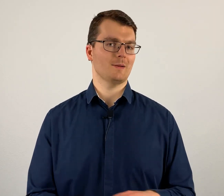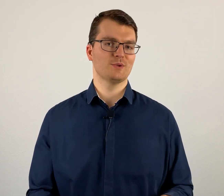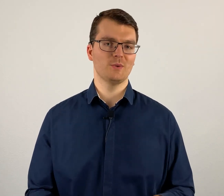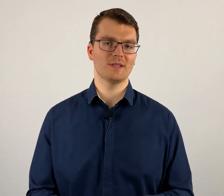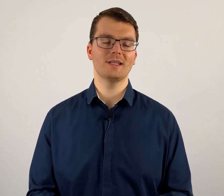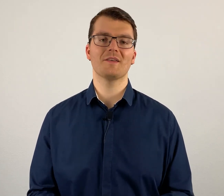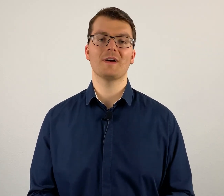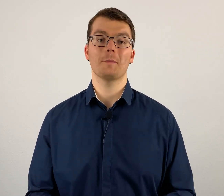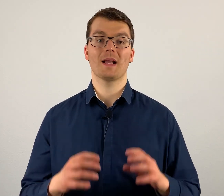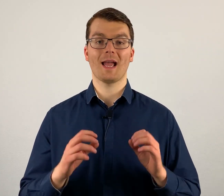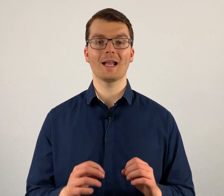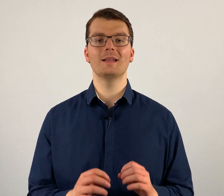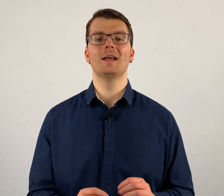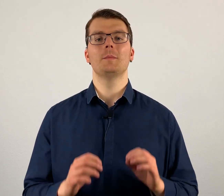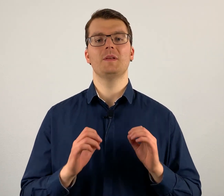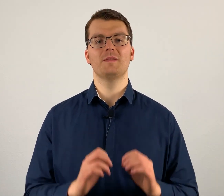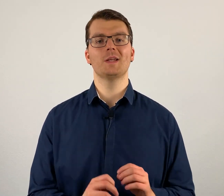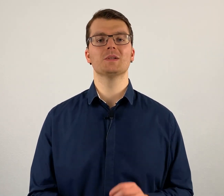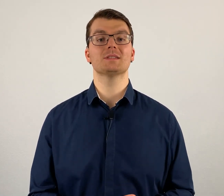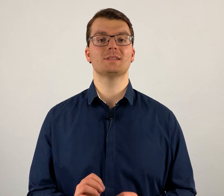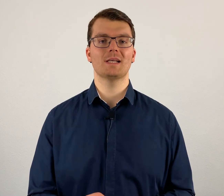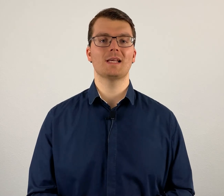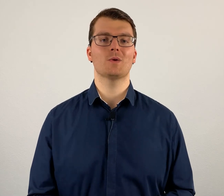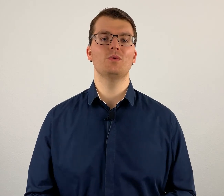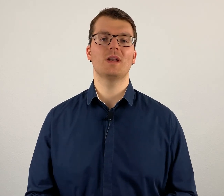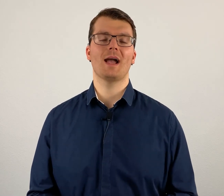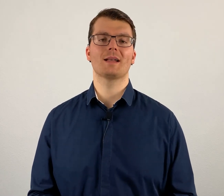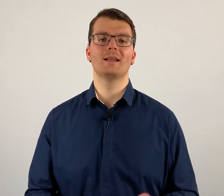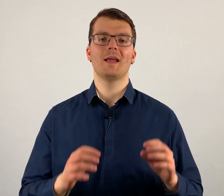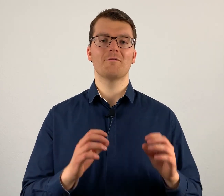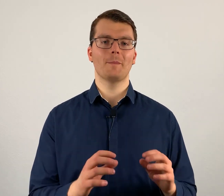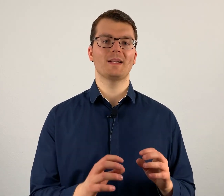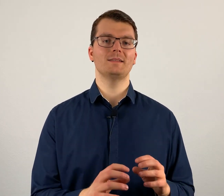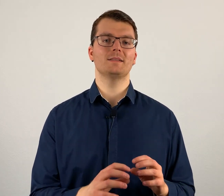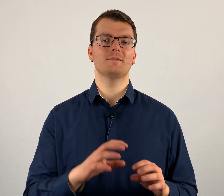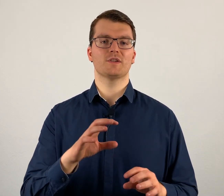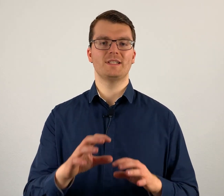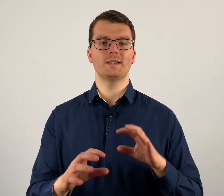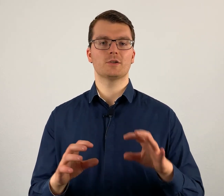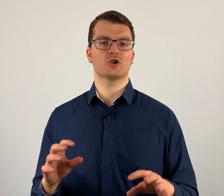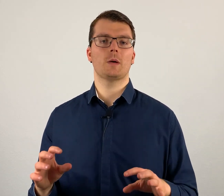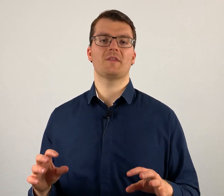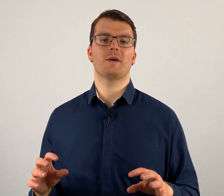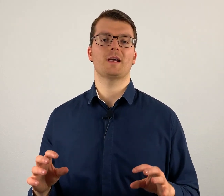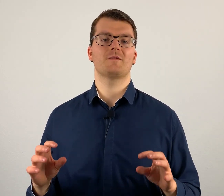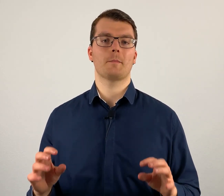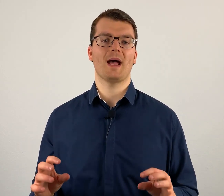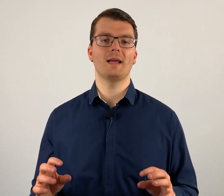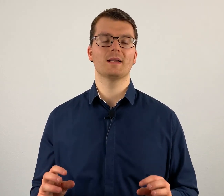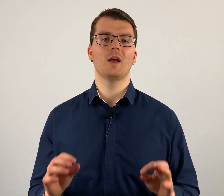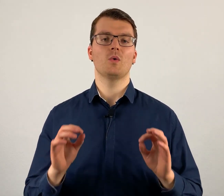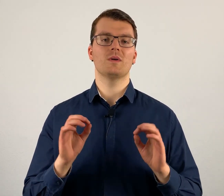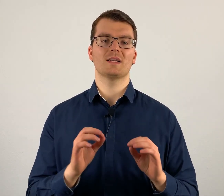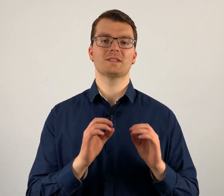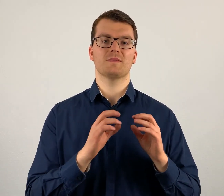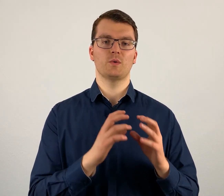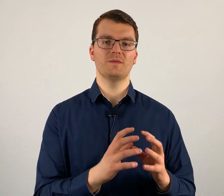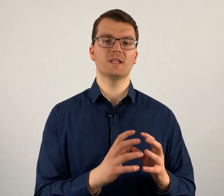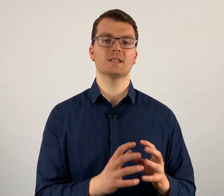absolut nicht der Fall. Man kann mit Videos sehr, sehr gut lernen, wenn man diese verschiedenen Stolperfallen vermeidet und etwas Vernünftiges